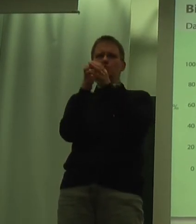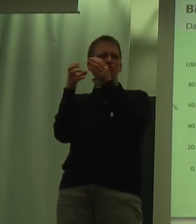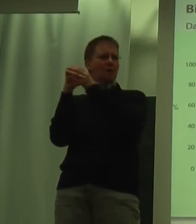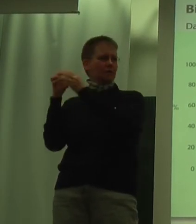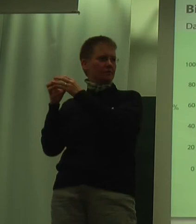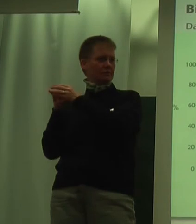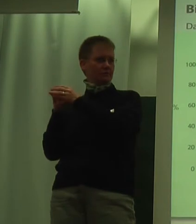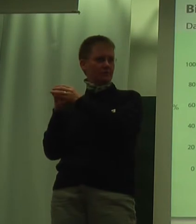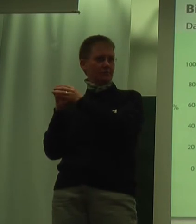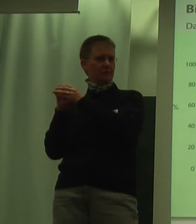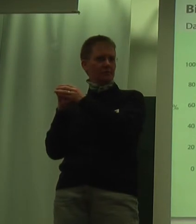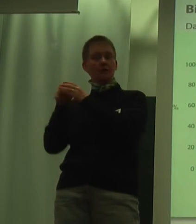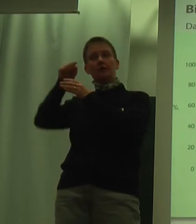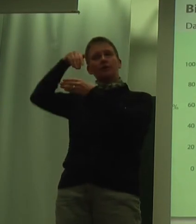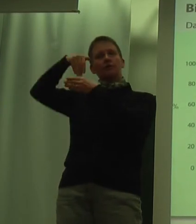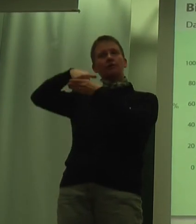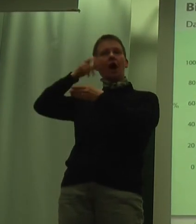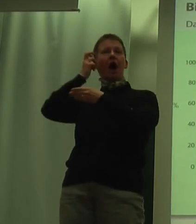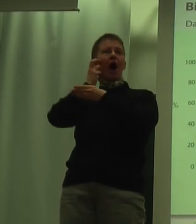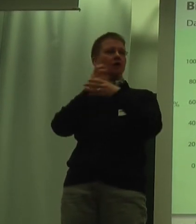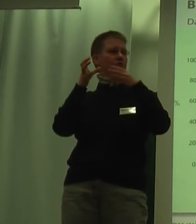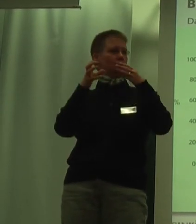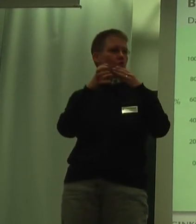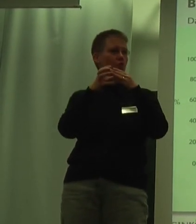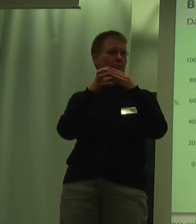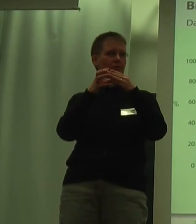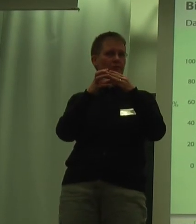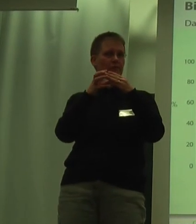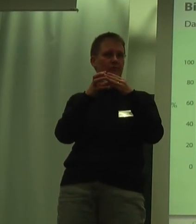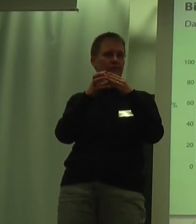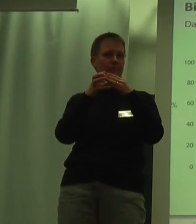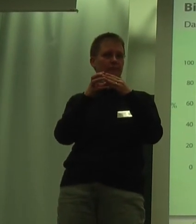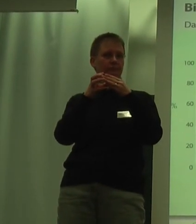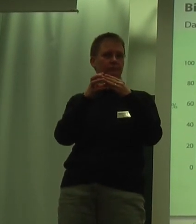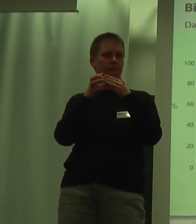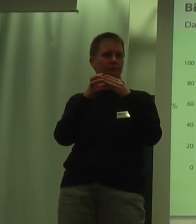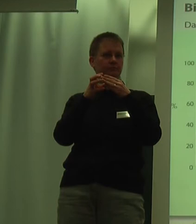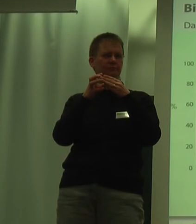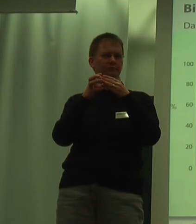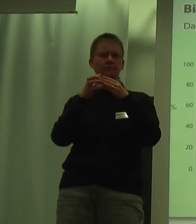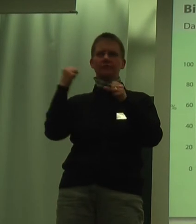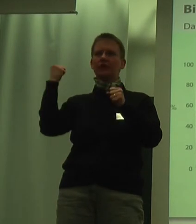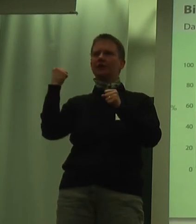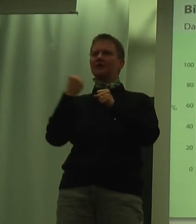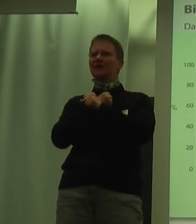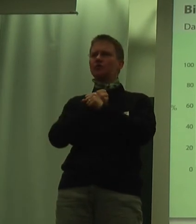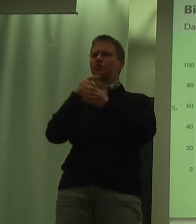Da haben wir jeweils die Altersgruppen zusammengepackt und GIKO-Stichprojekt im Grund